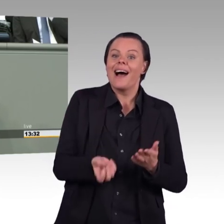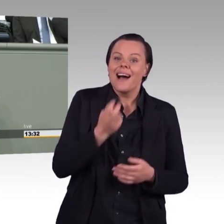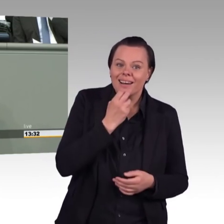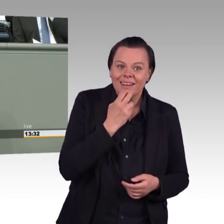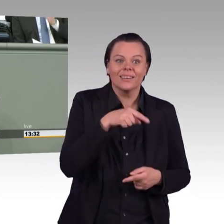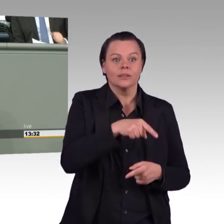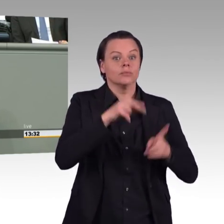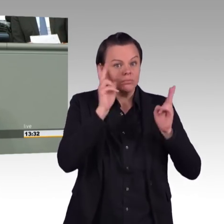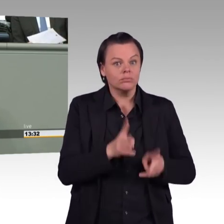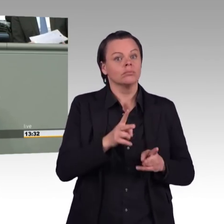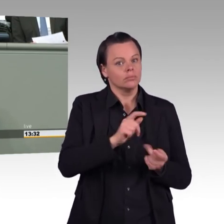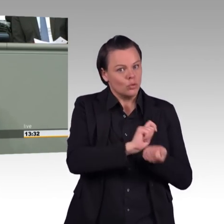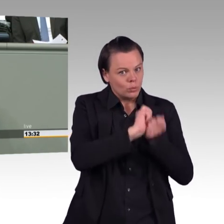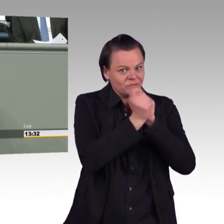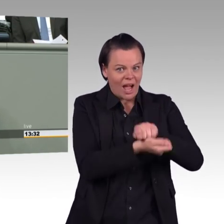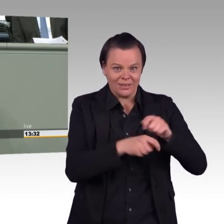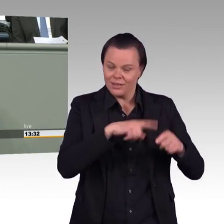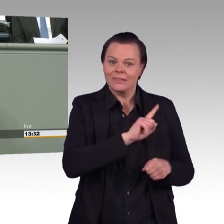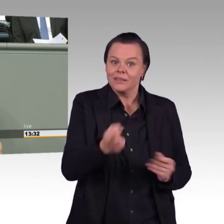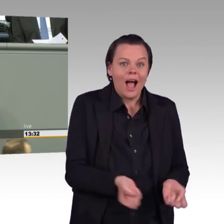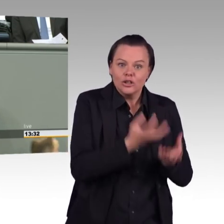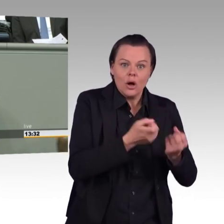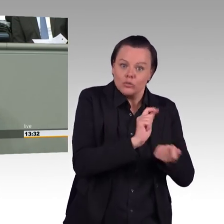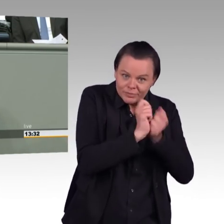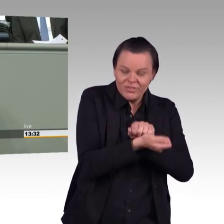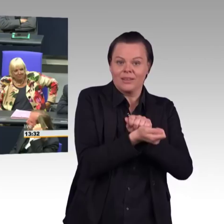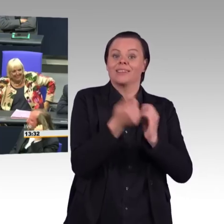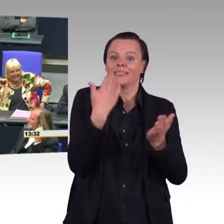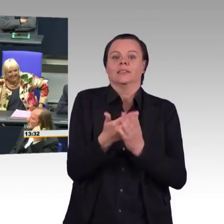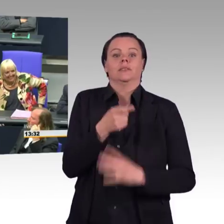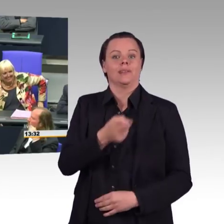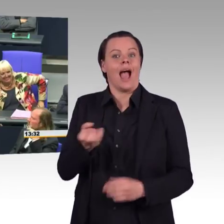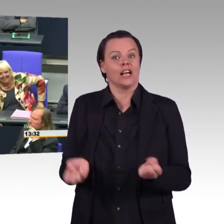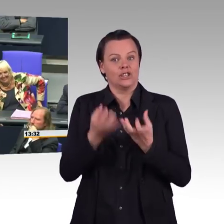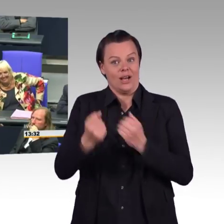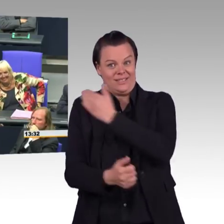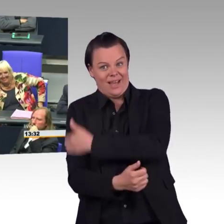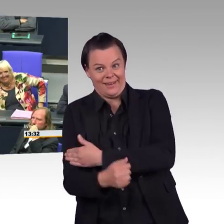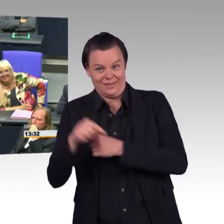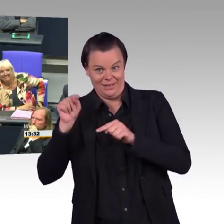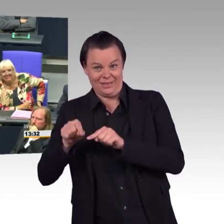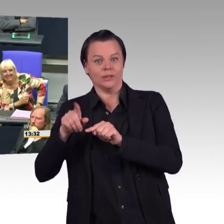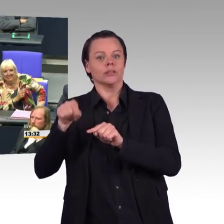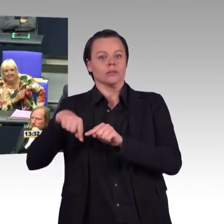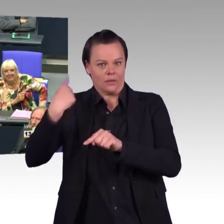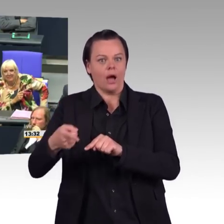auch, was ich da problematisch finde. Wenn man jetzt ganz konkret sich diese Zahlen anguckt, diese Einseitigkeit von der